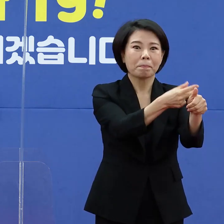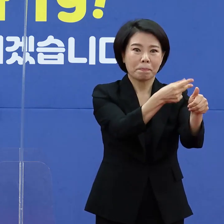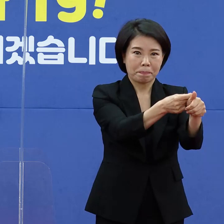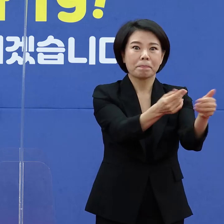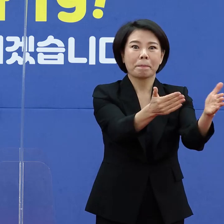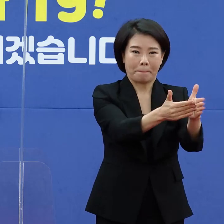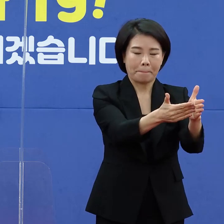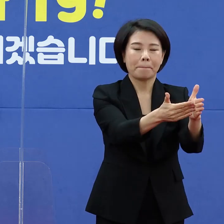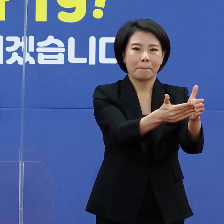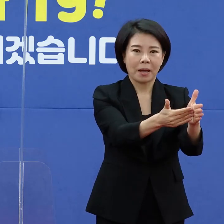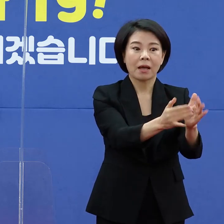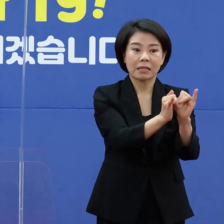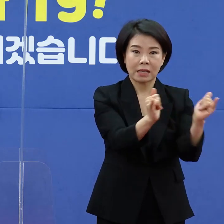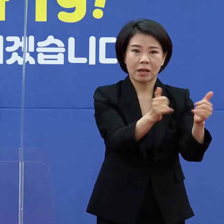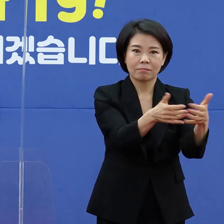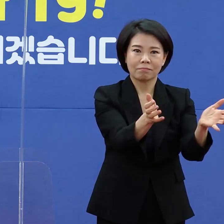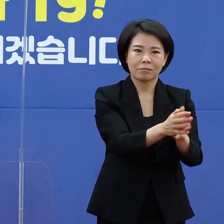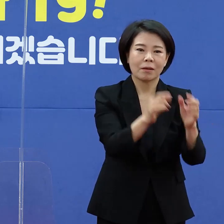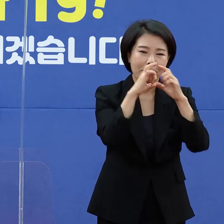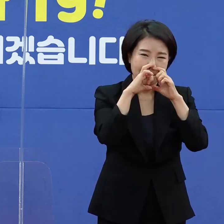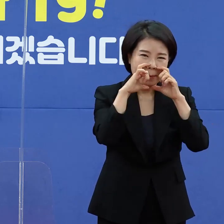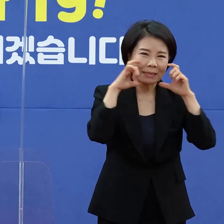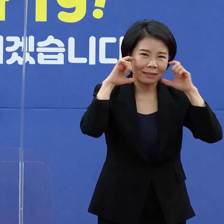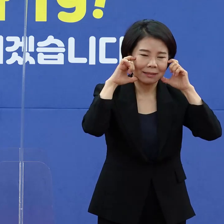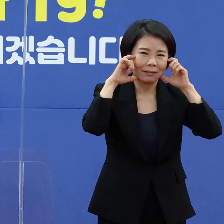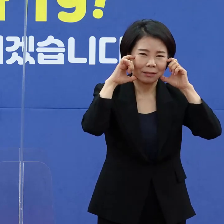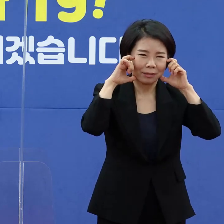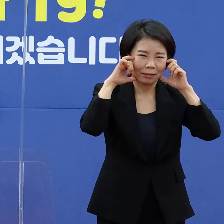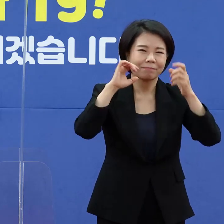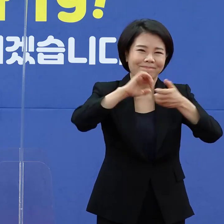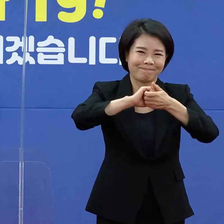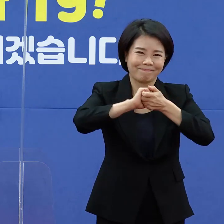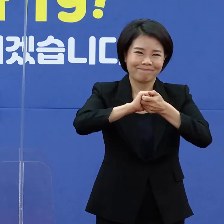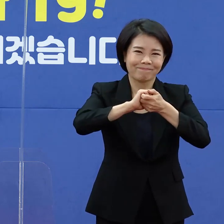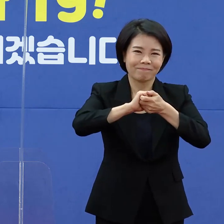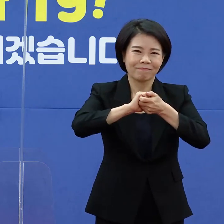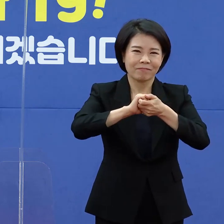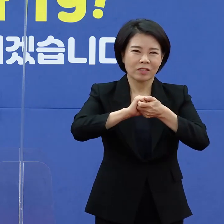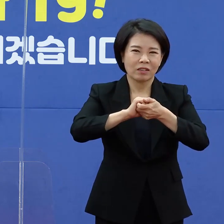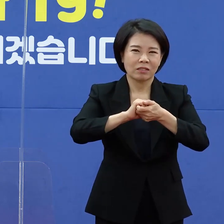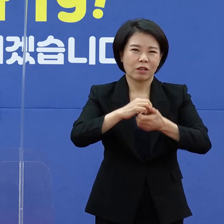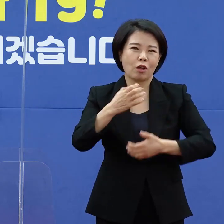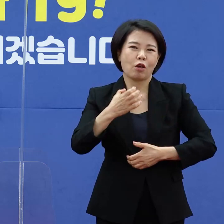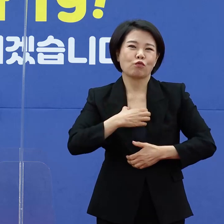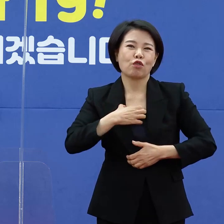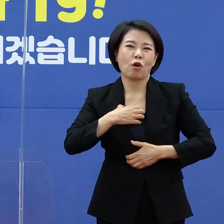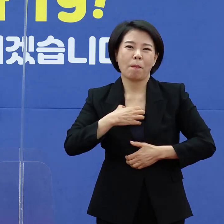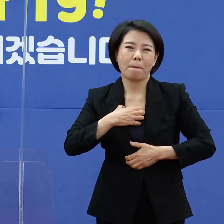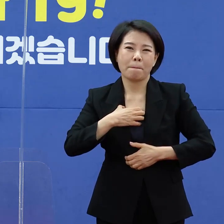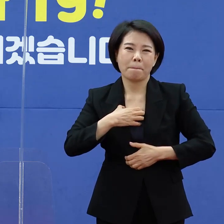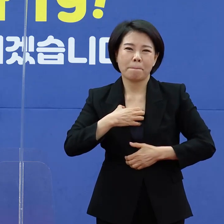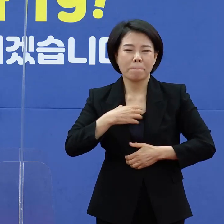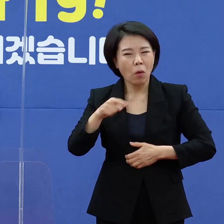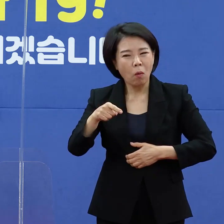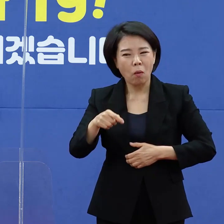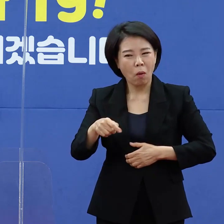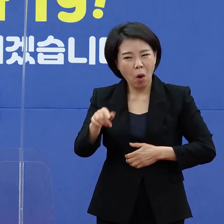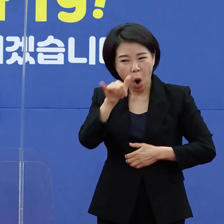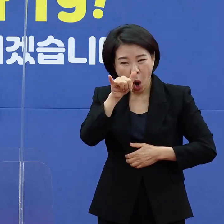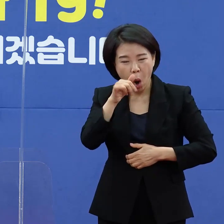마스크 잘 끼고 고위험군이 있는 위험시설에 접근하지 않고